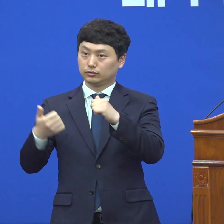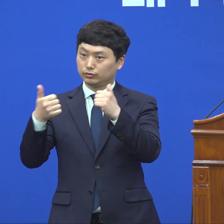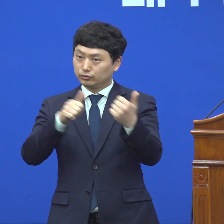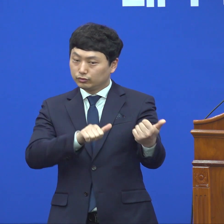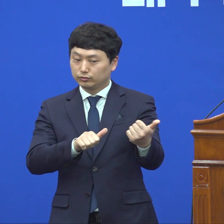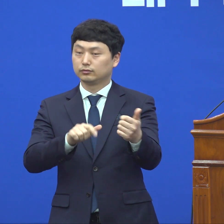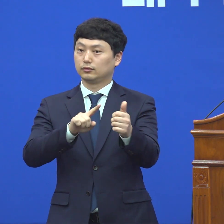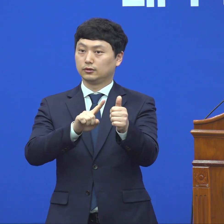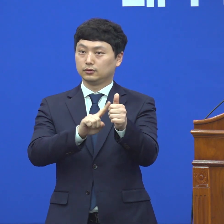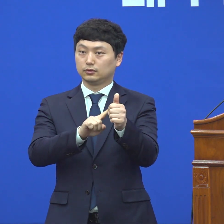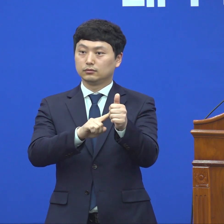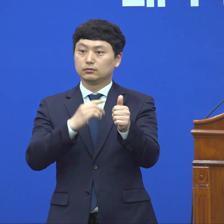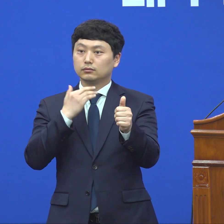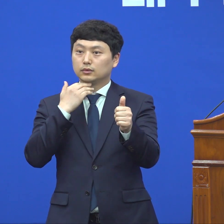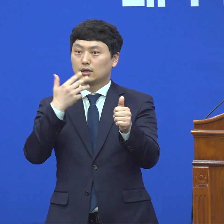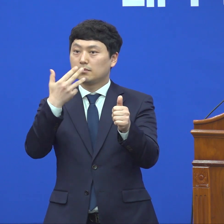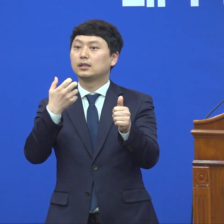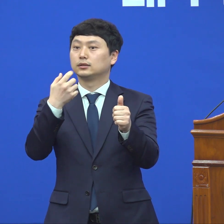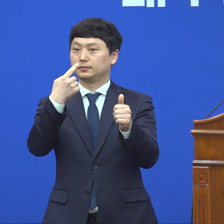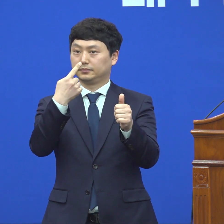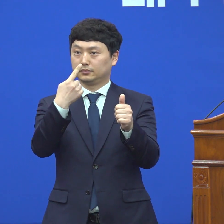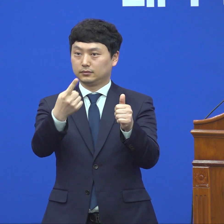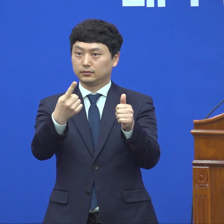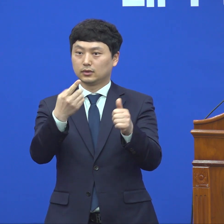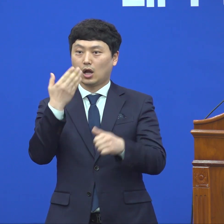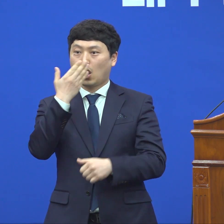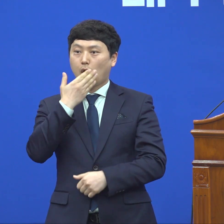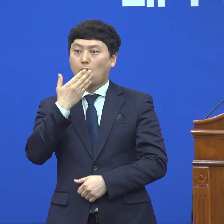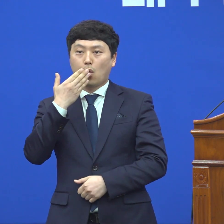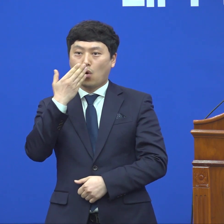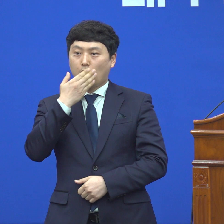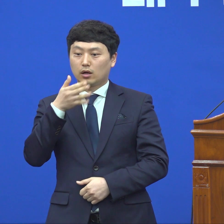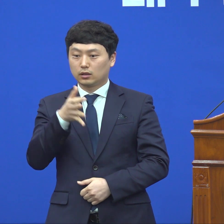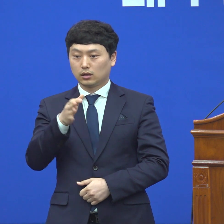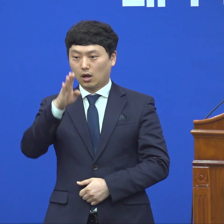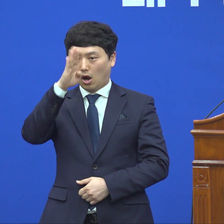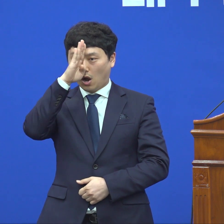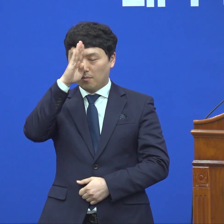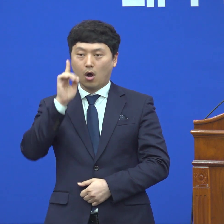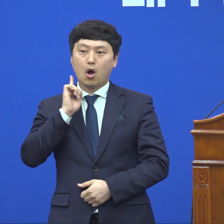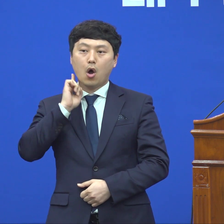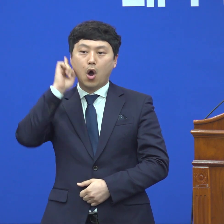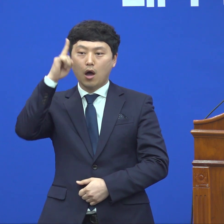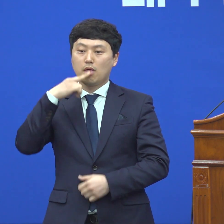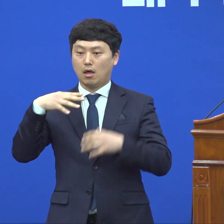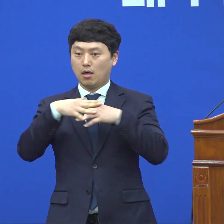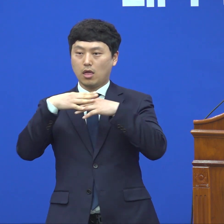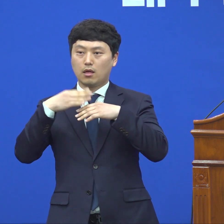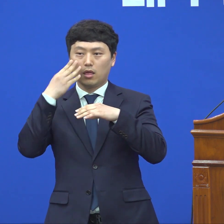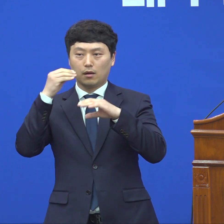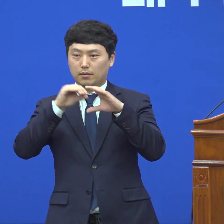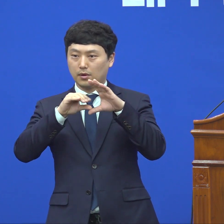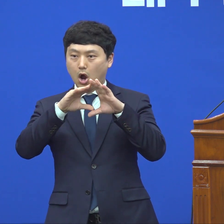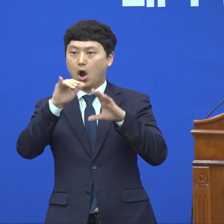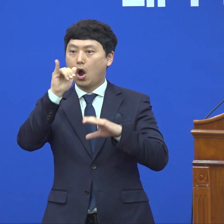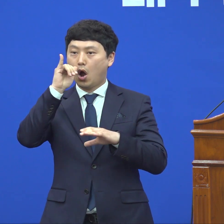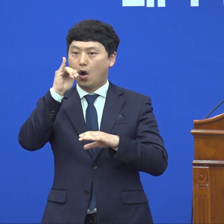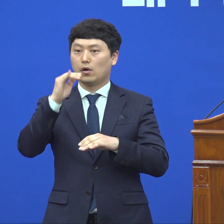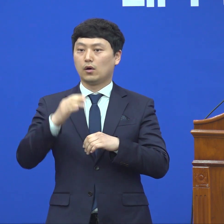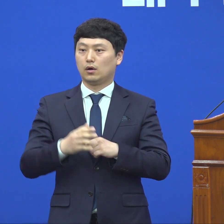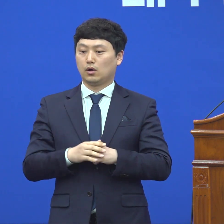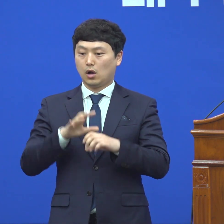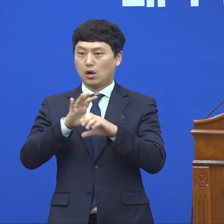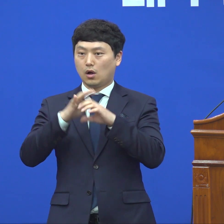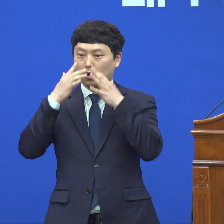남자 801세십니다. 고혈압 당뇨 고지혈증이 되셨고 2월 25일 날 코로나19 시행을